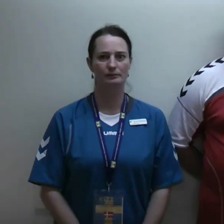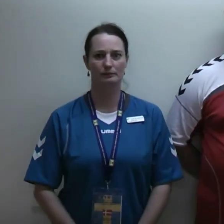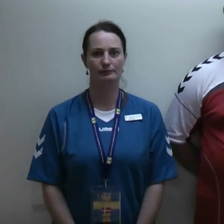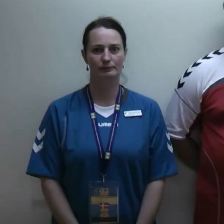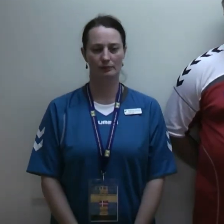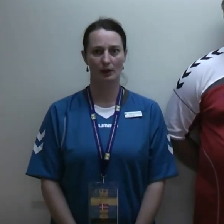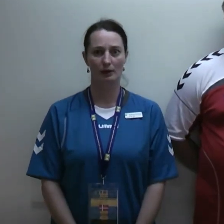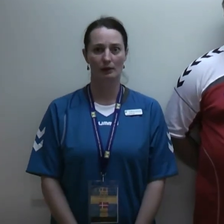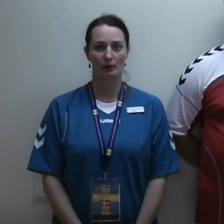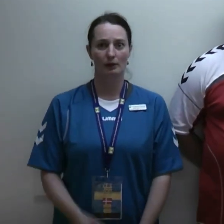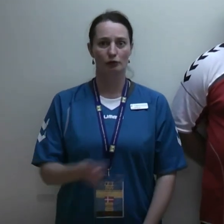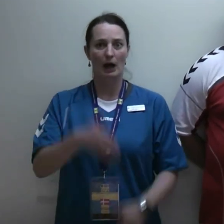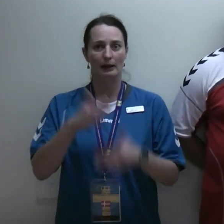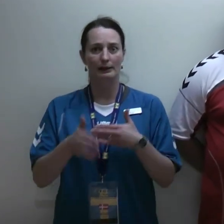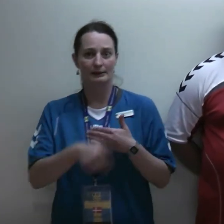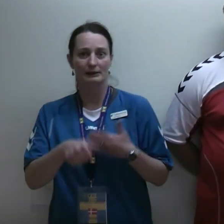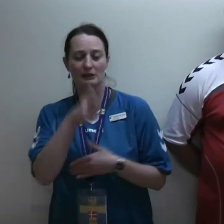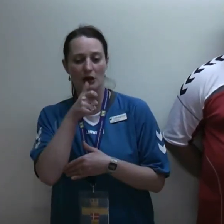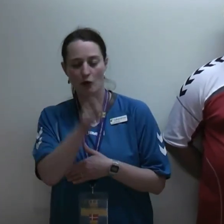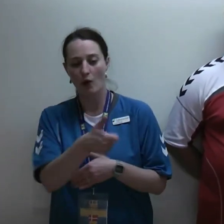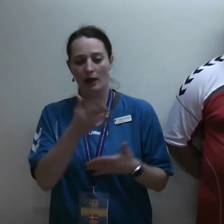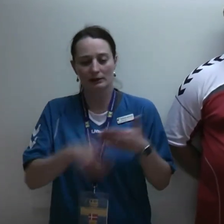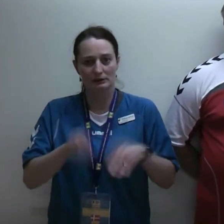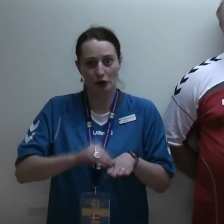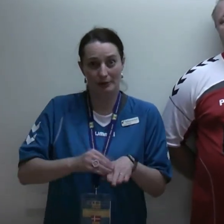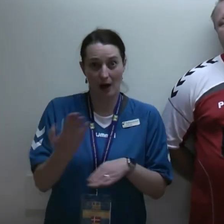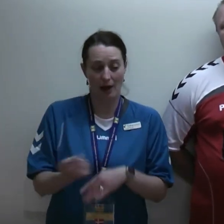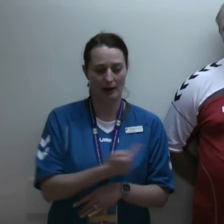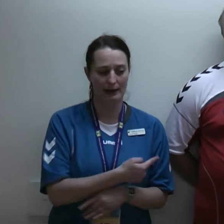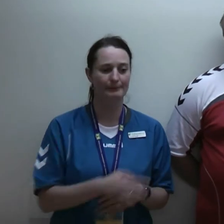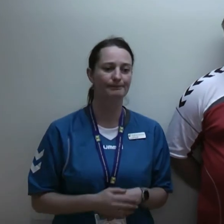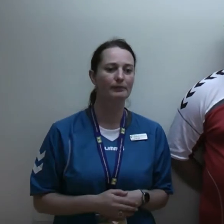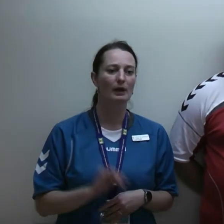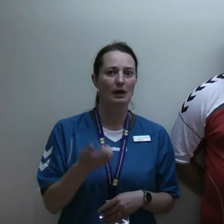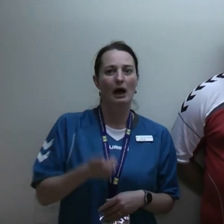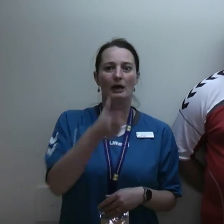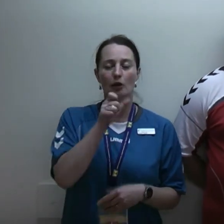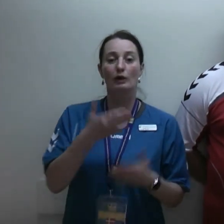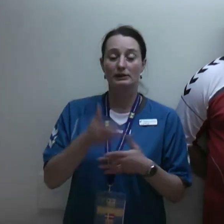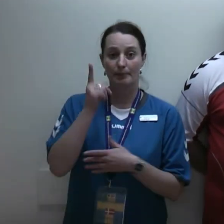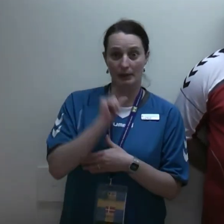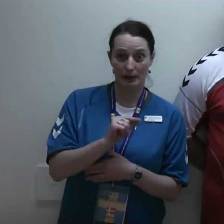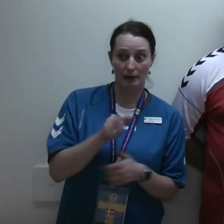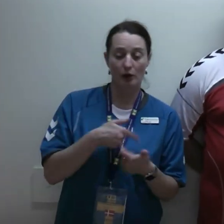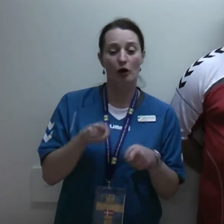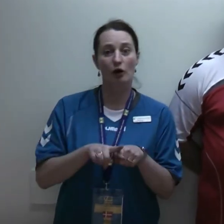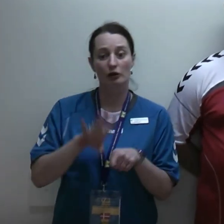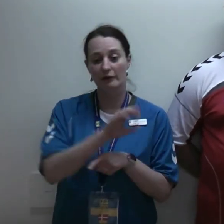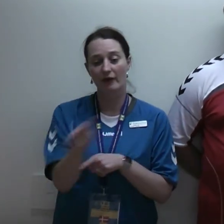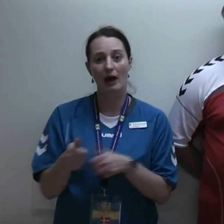Har du en sidste ord til pigerne eller en sidste kommentar? Ja, jeg har bare et ord til pigerne, og jeg har et ord til alle dem, der har fulgt os på nettet,